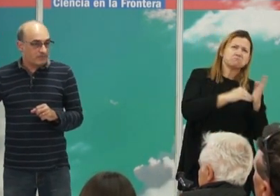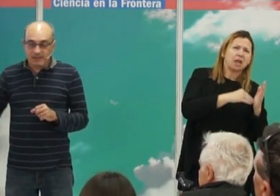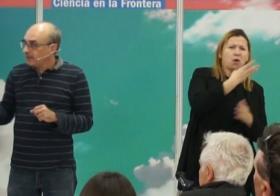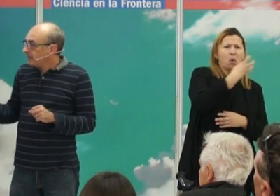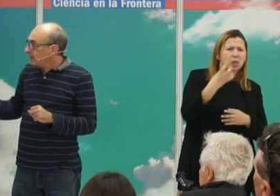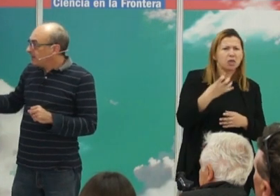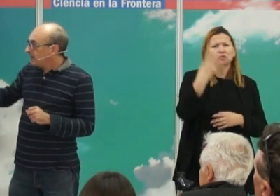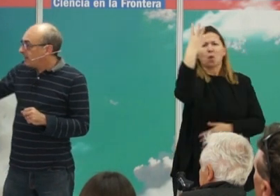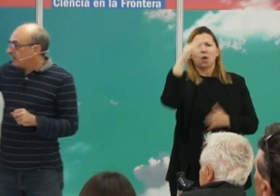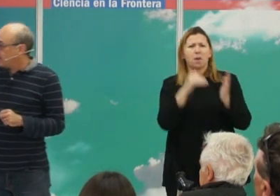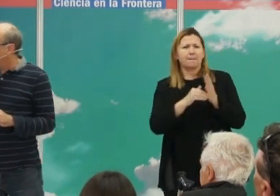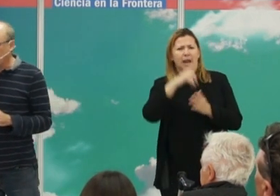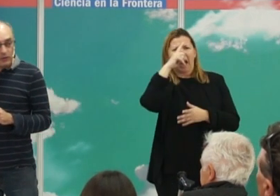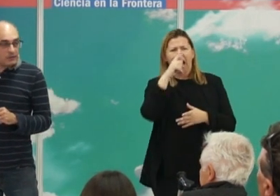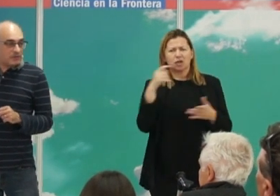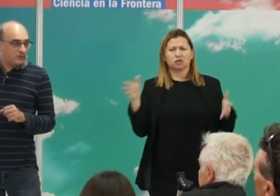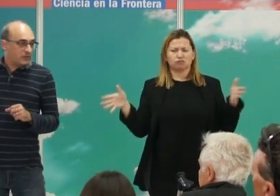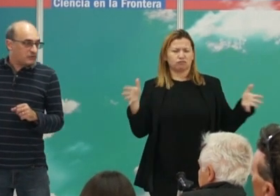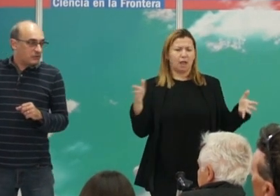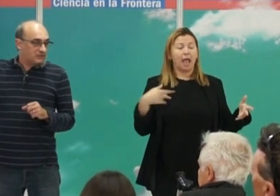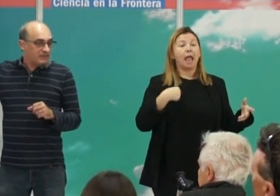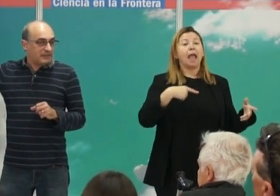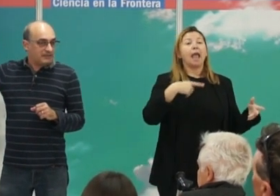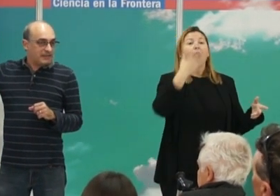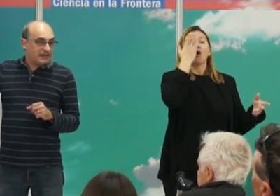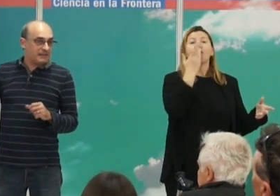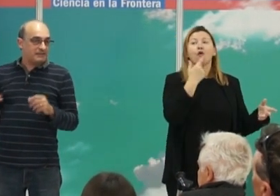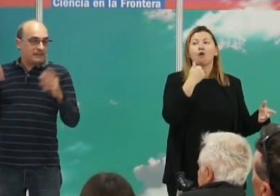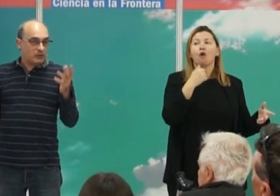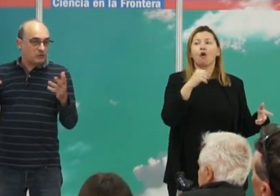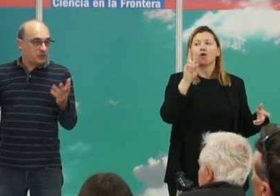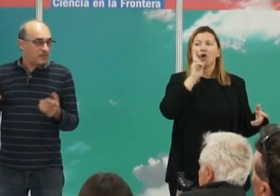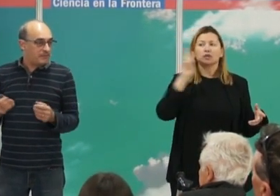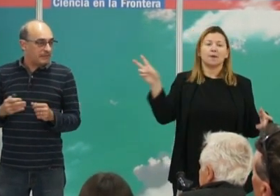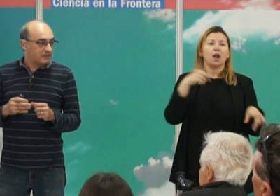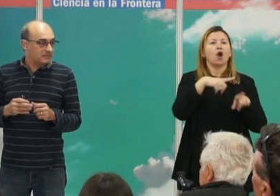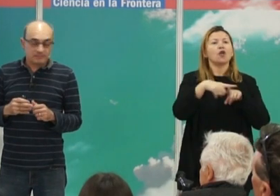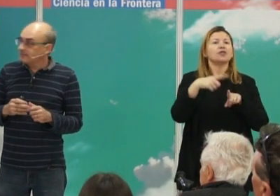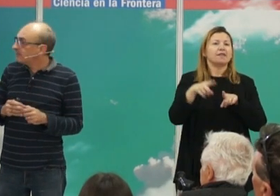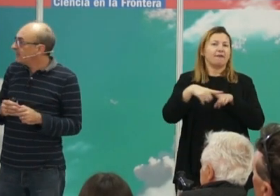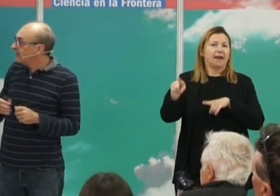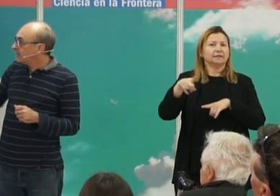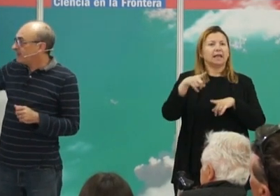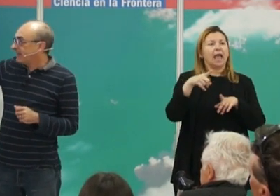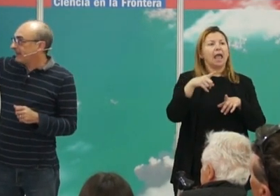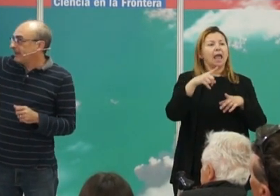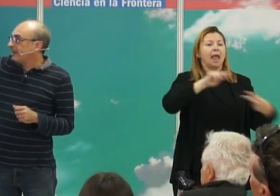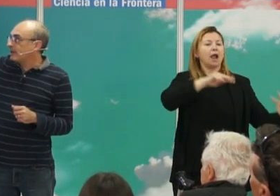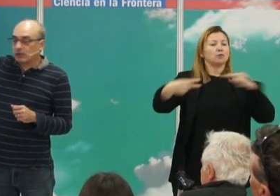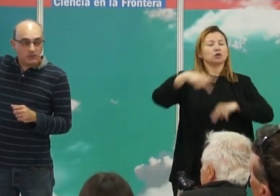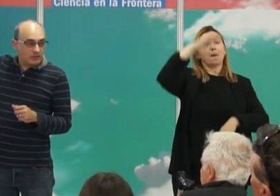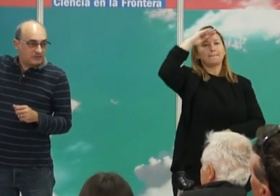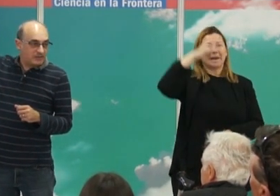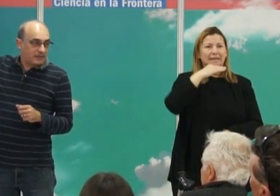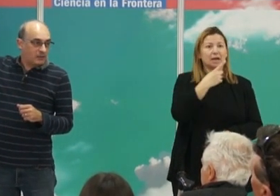años. En color hemos puesto los diferentes linajes del cromosoma paterno, de manera que